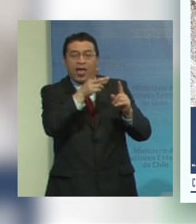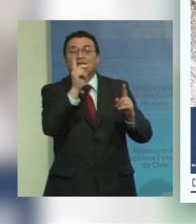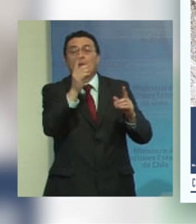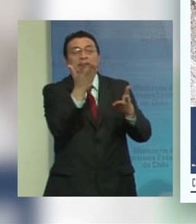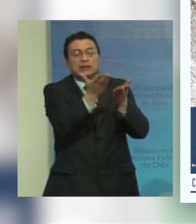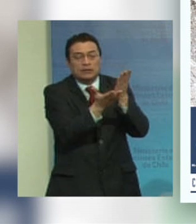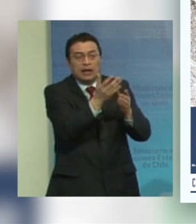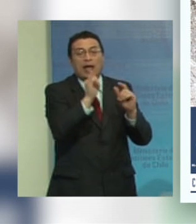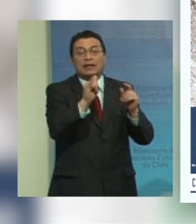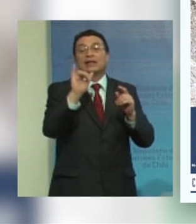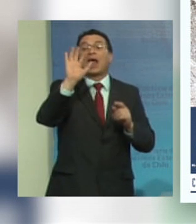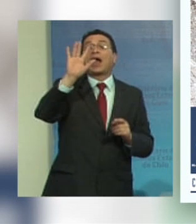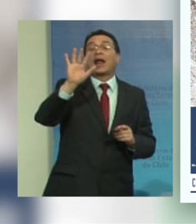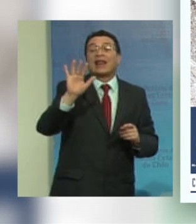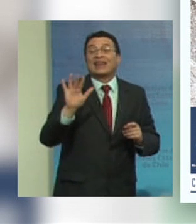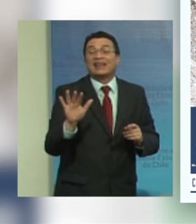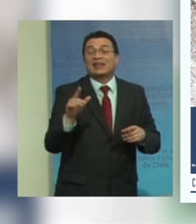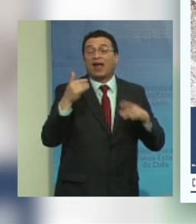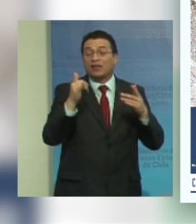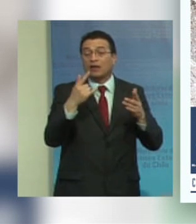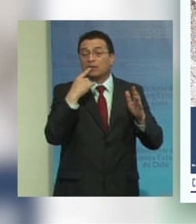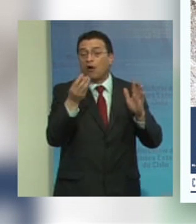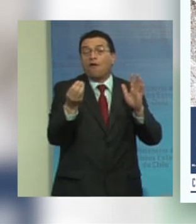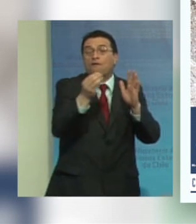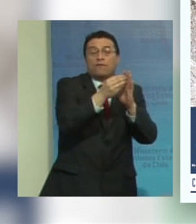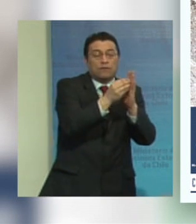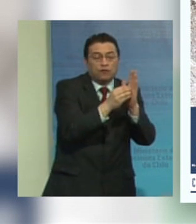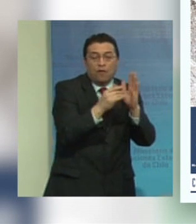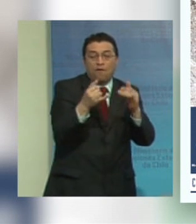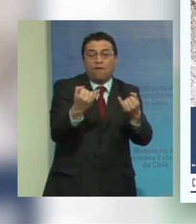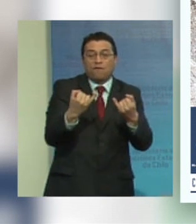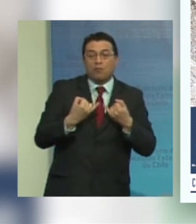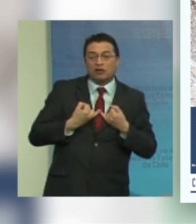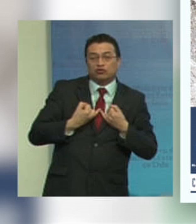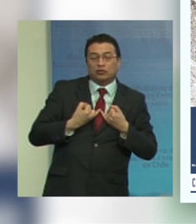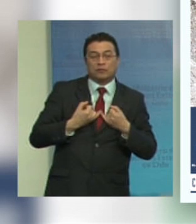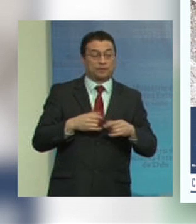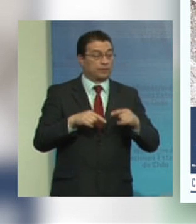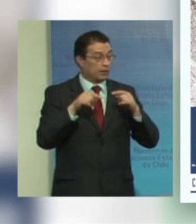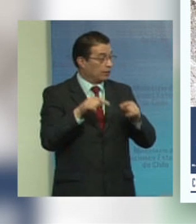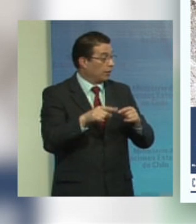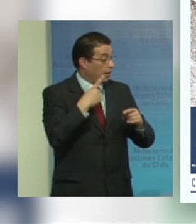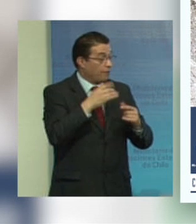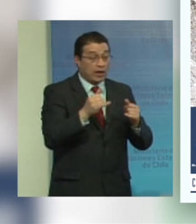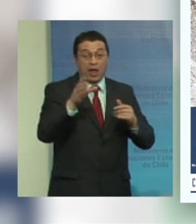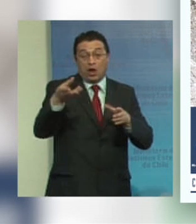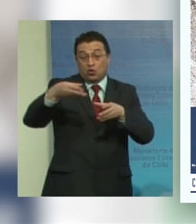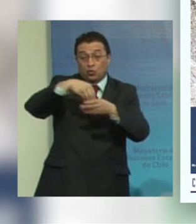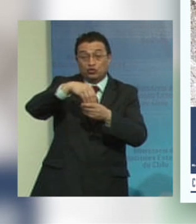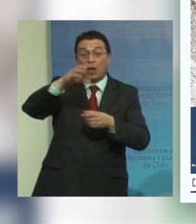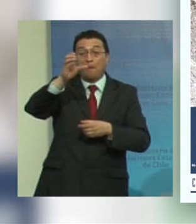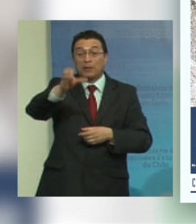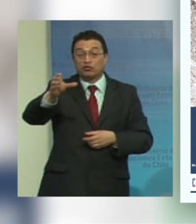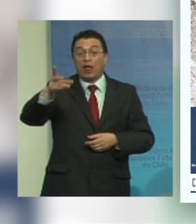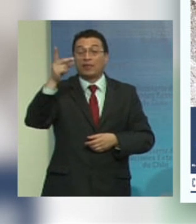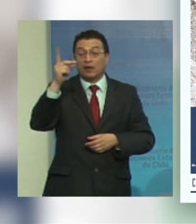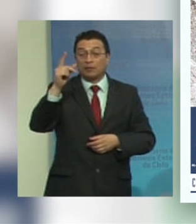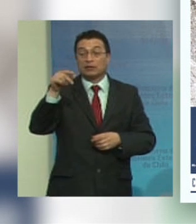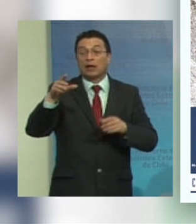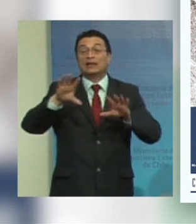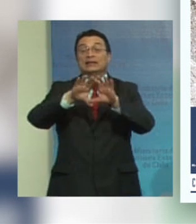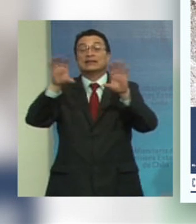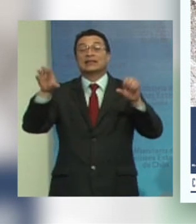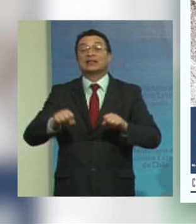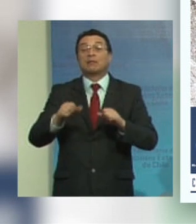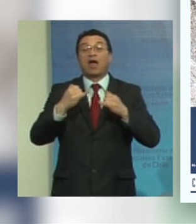y las características de las fuentes de información disponibles y si bien la inclusión de las personas con discapacidad en los sistemas de información